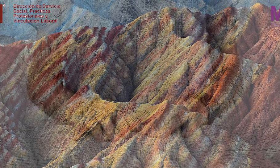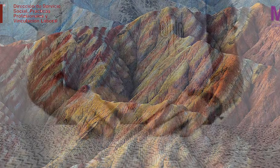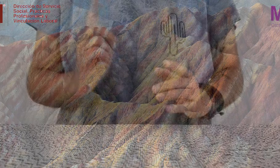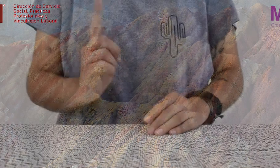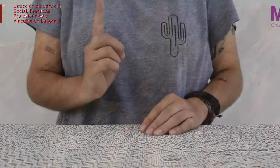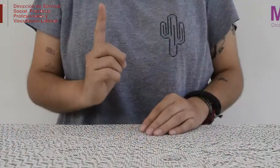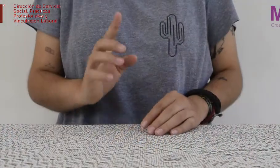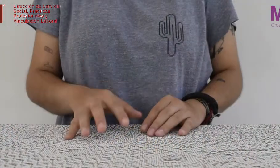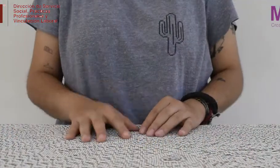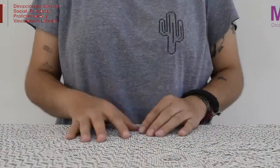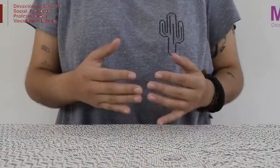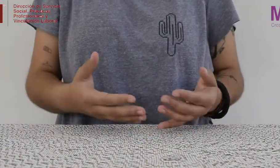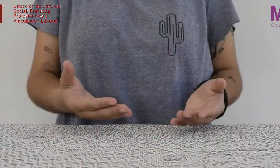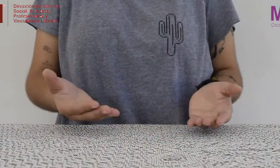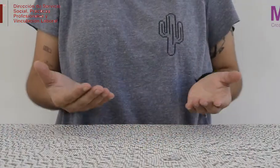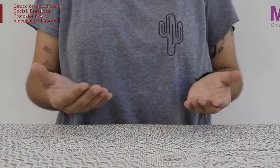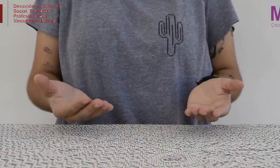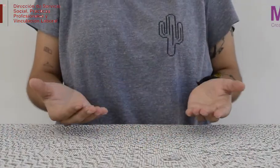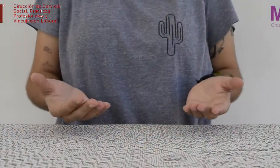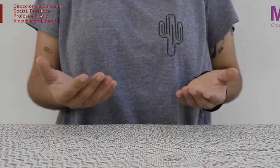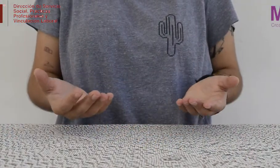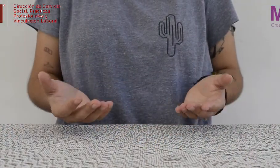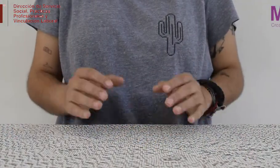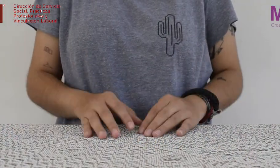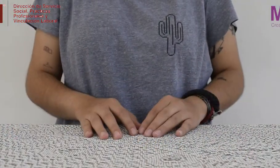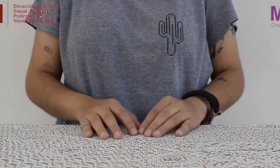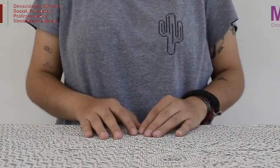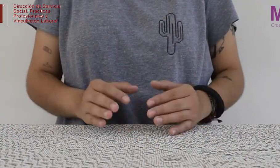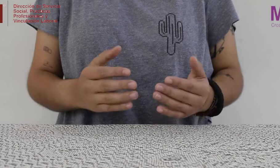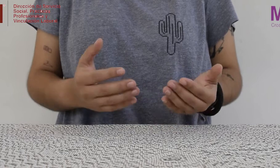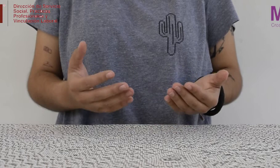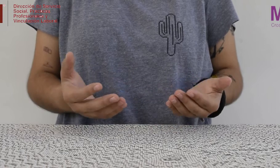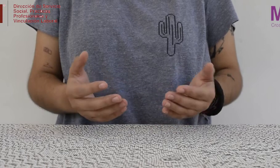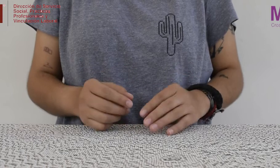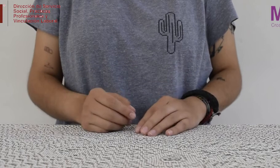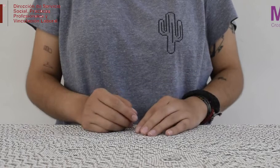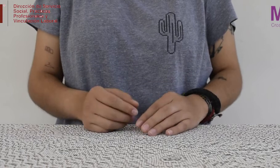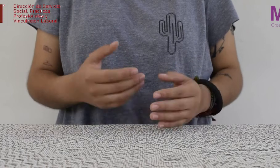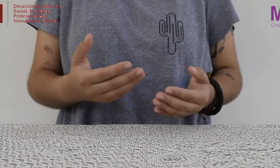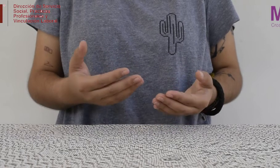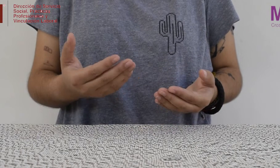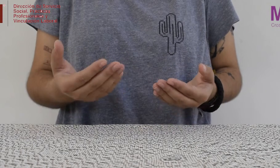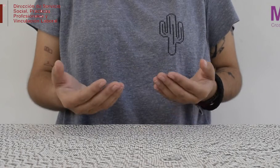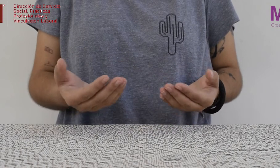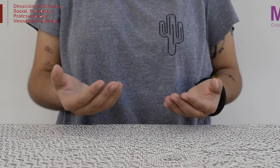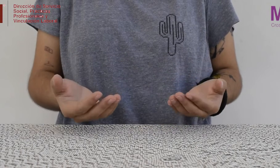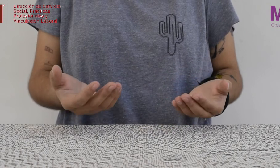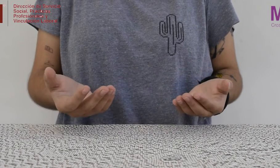El día de hoy les hablaré sobre su obra Pesquisas. Esta pieza parte como investigaciones y búsquedas en